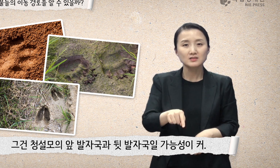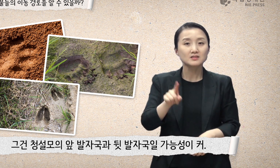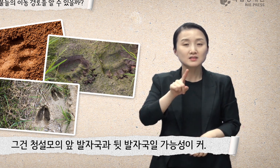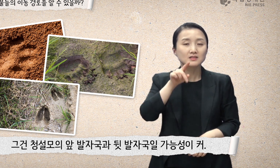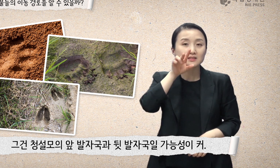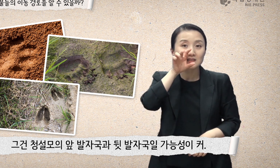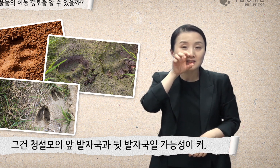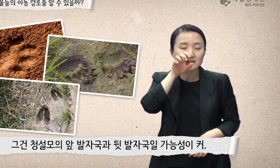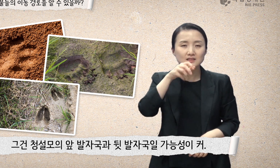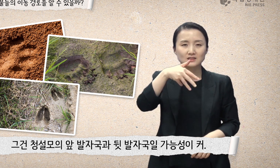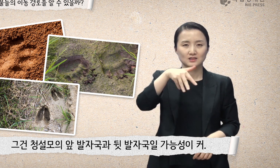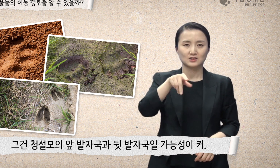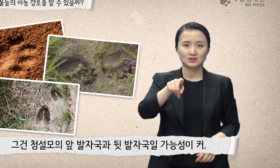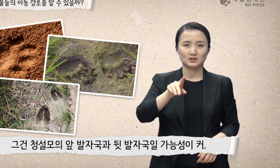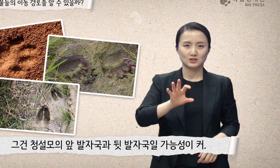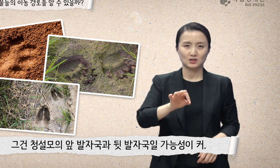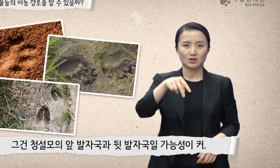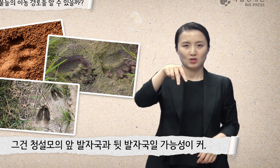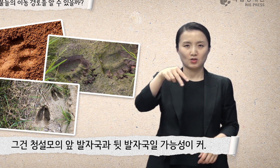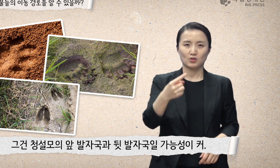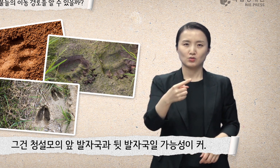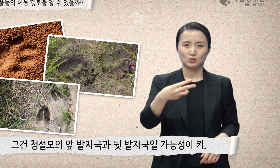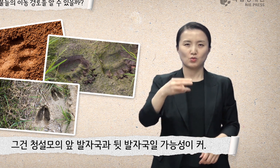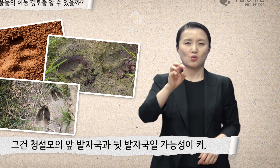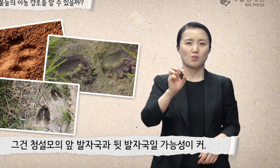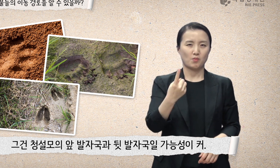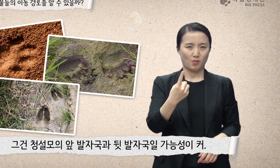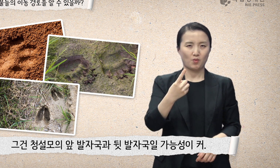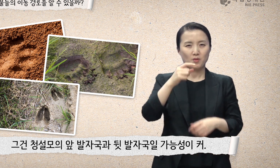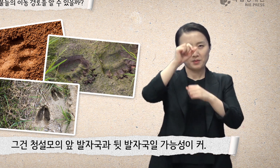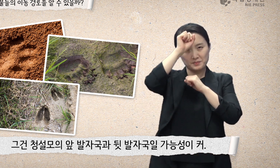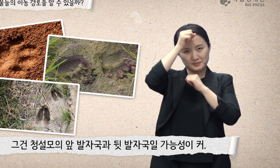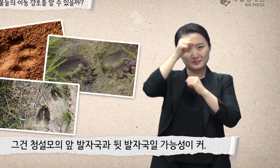청설모의 앞발자국과 뒷발자국일 가능성이 커.